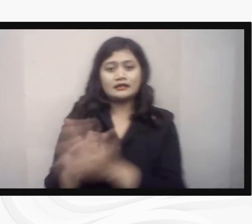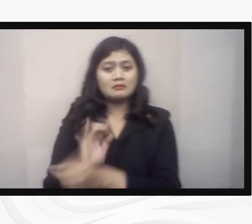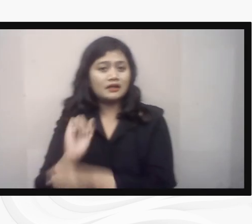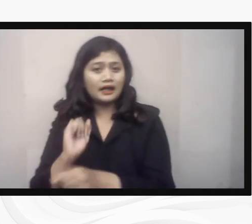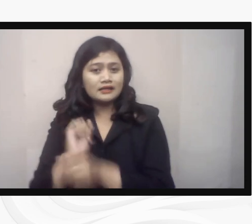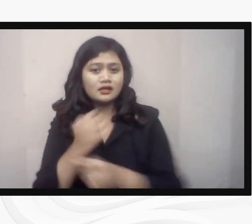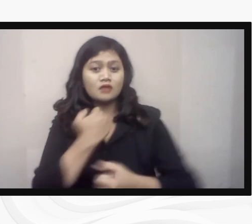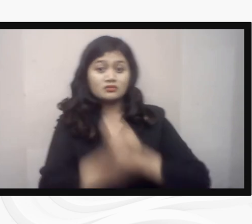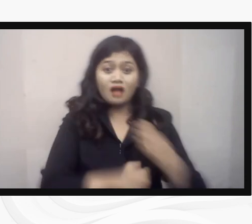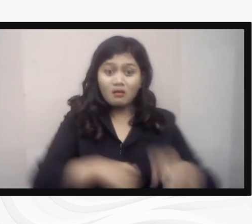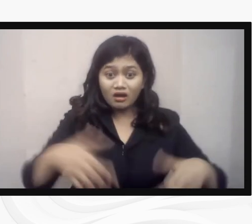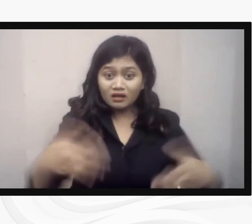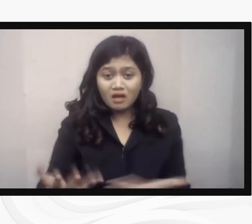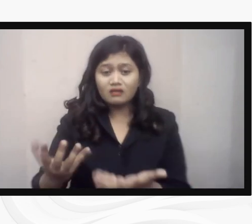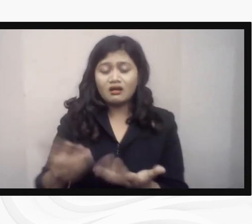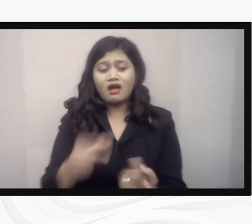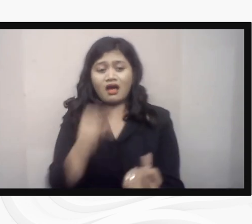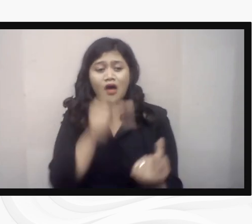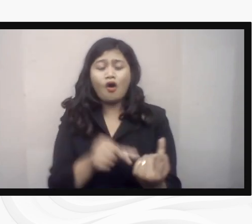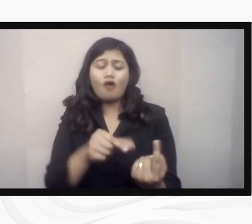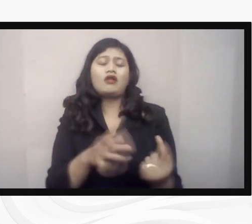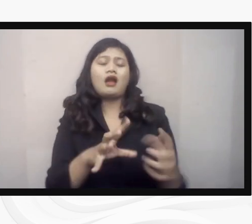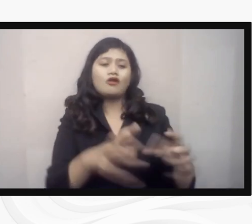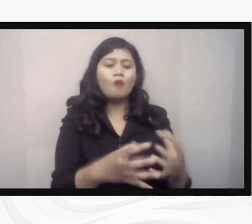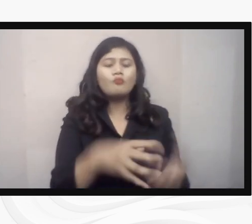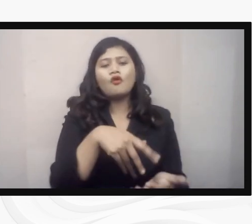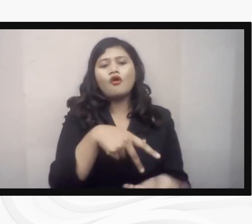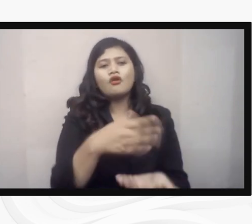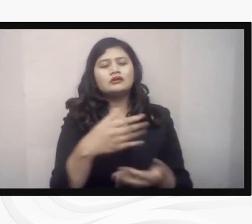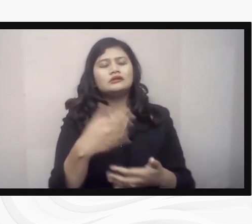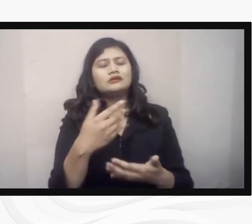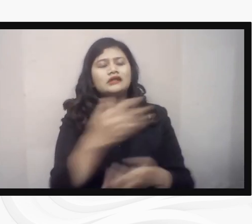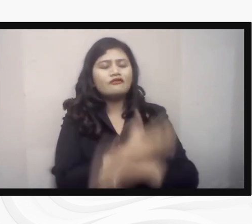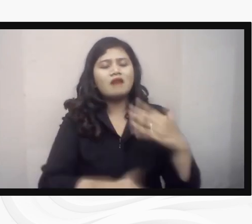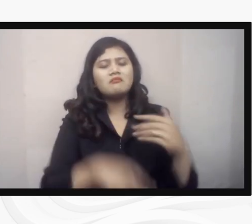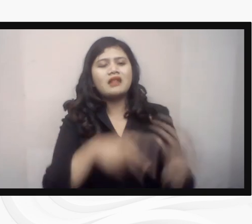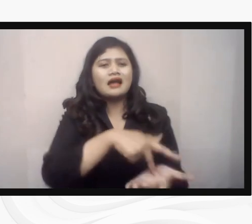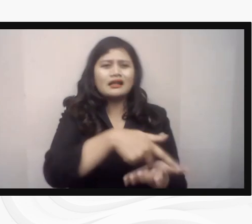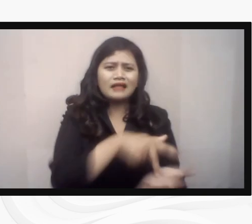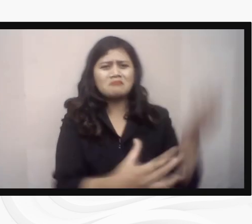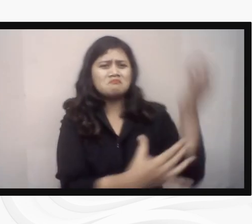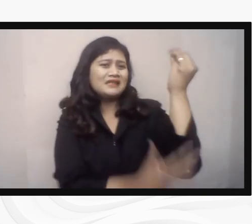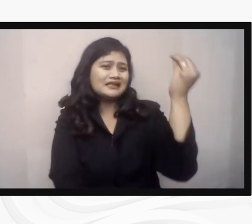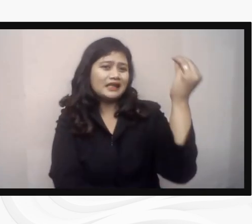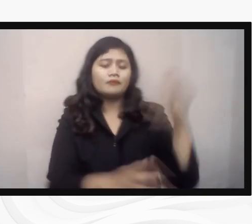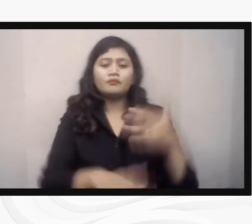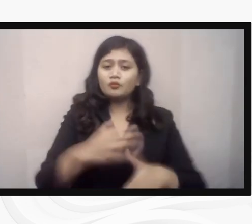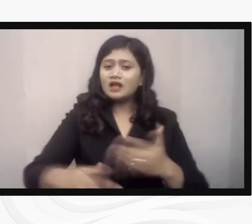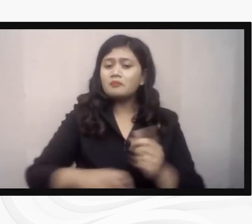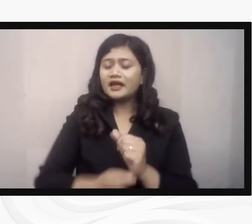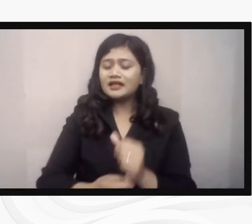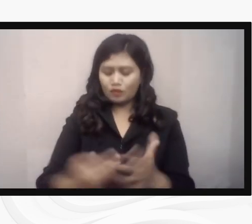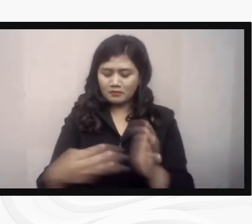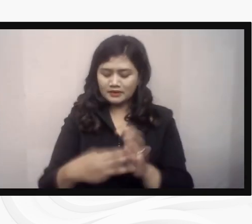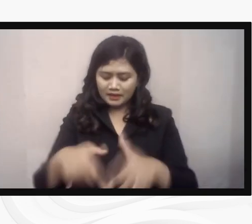wira usaha semakin memposisikan defable pada tingkat kemiskinan dan kerentanan yang lebih. Menjawab masalah panjang